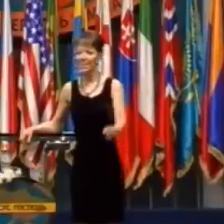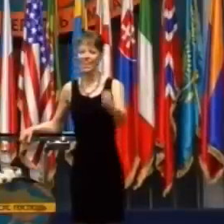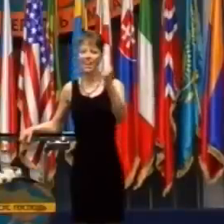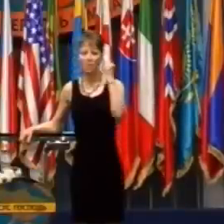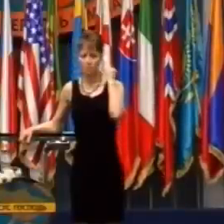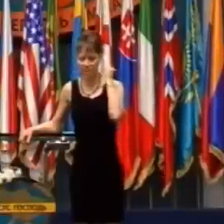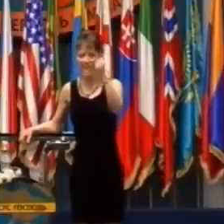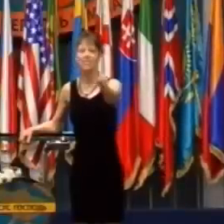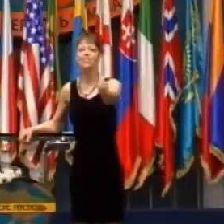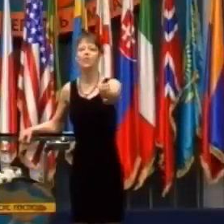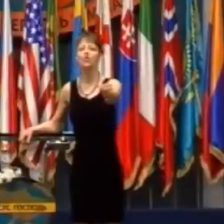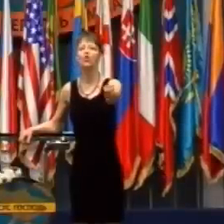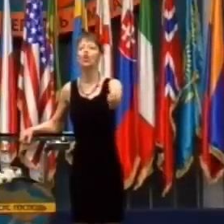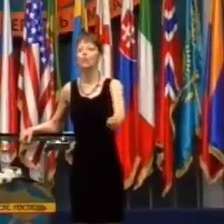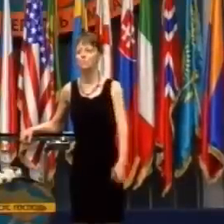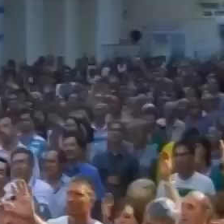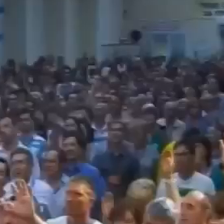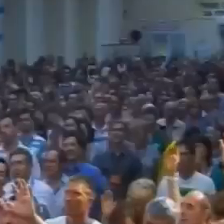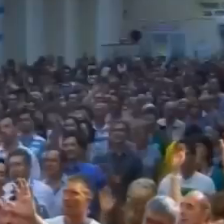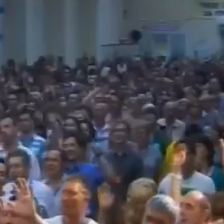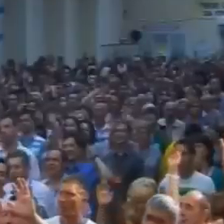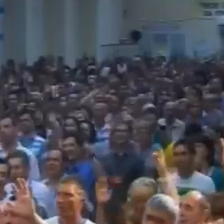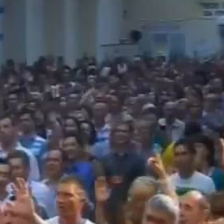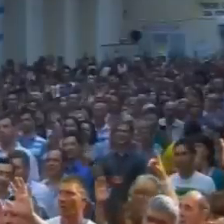Hovorím k horám